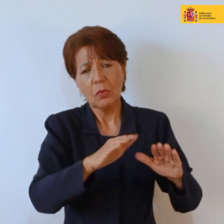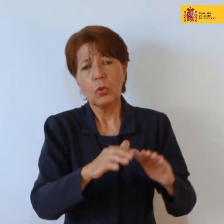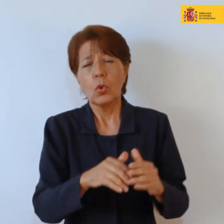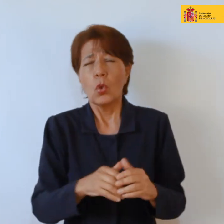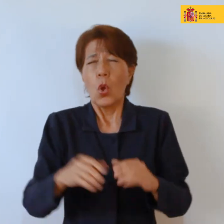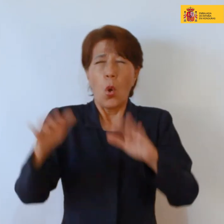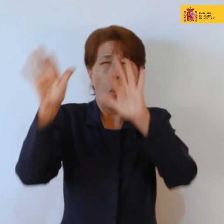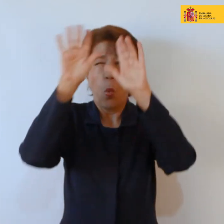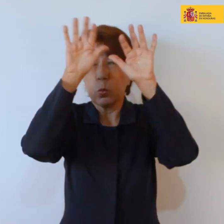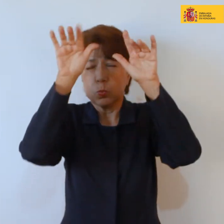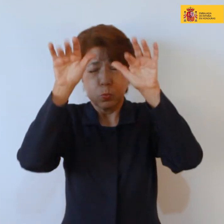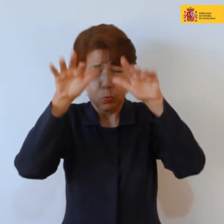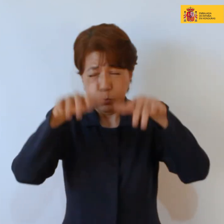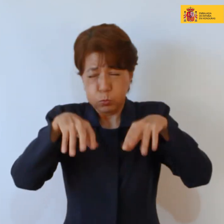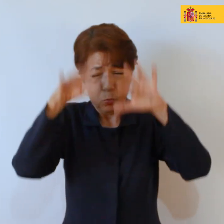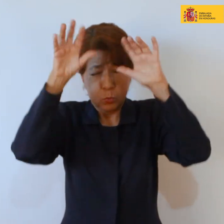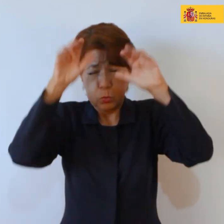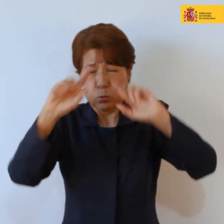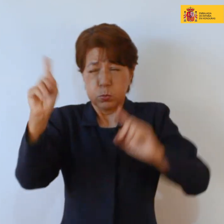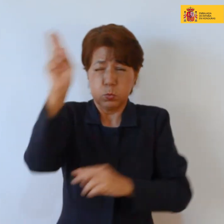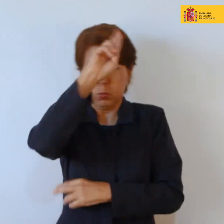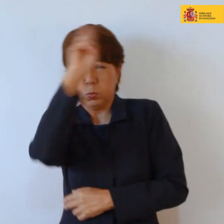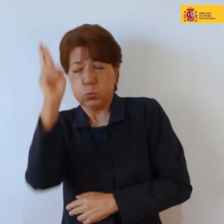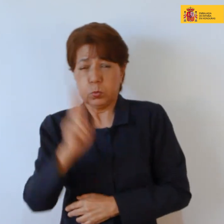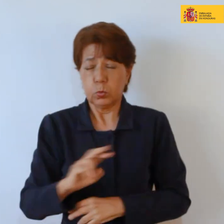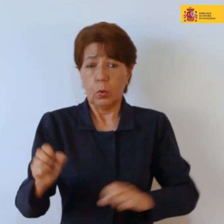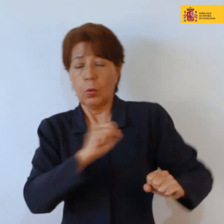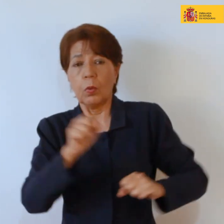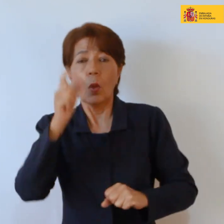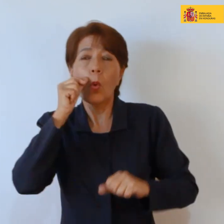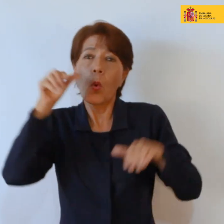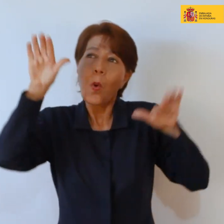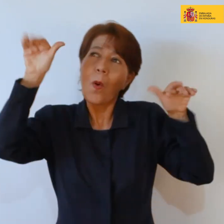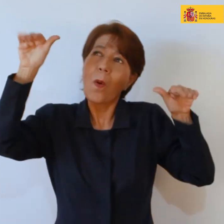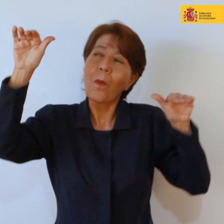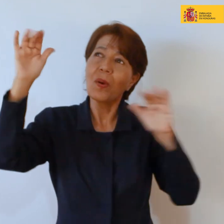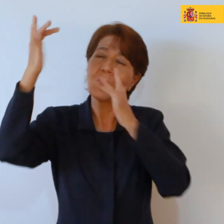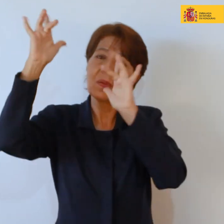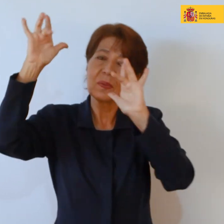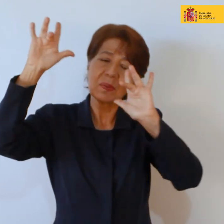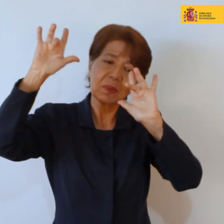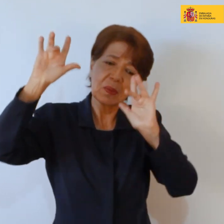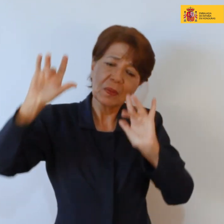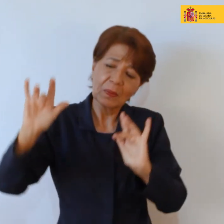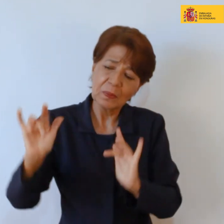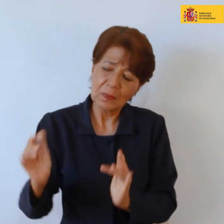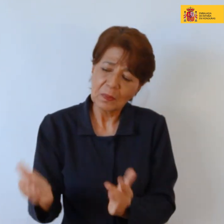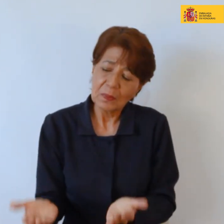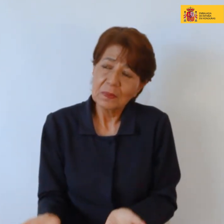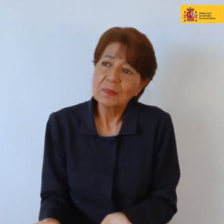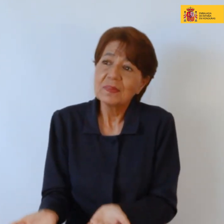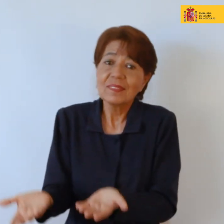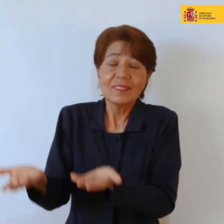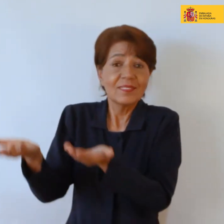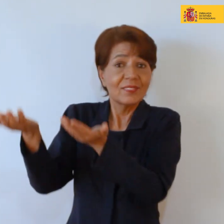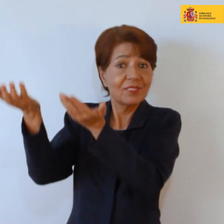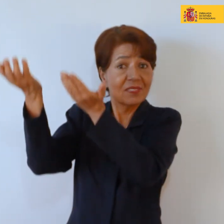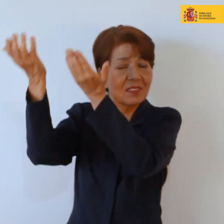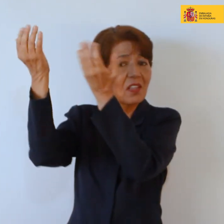tormenta con rayos y truenos bajo un pájaro de luz que se la llevó y de la misma forma que llegó al